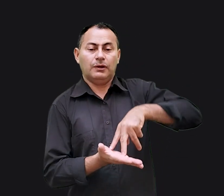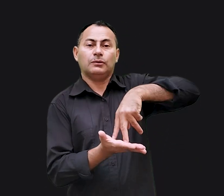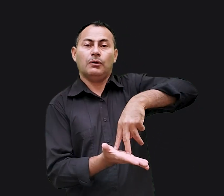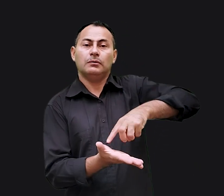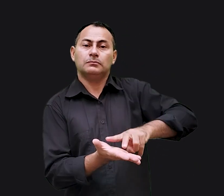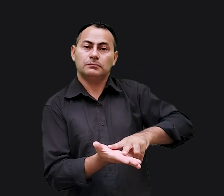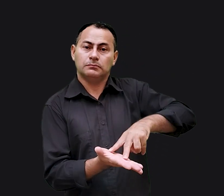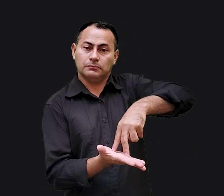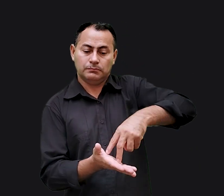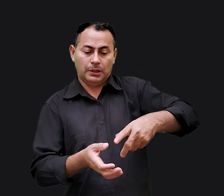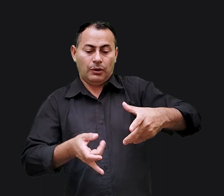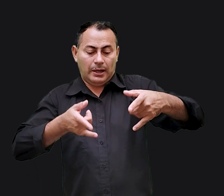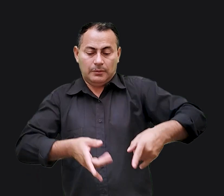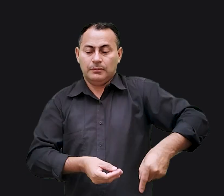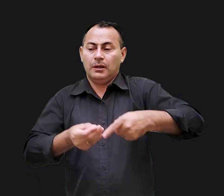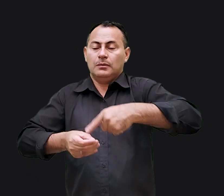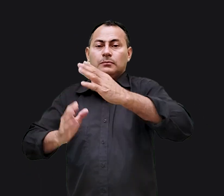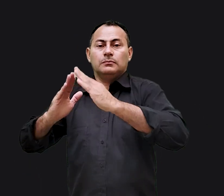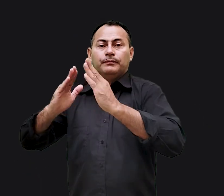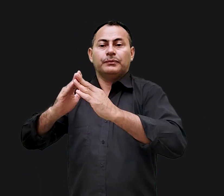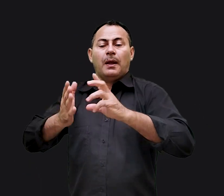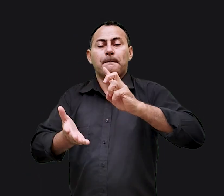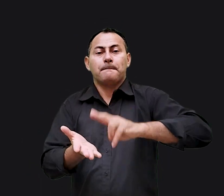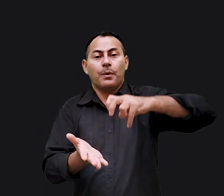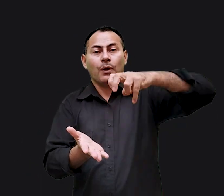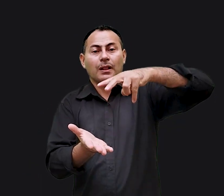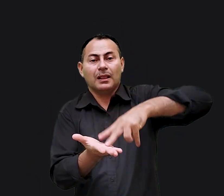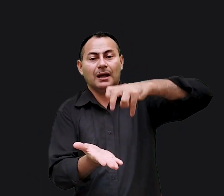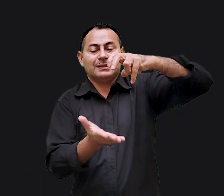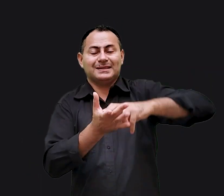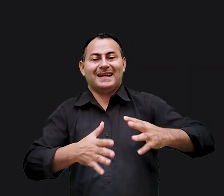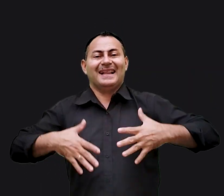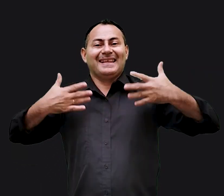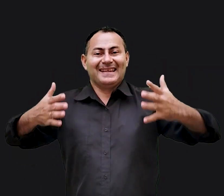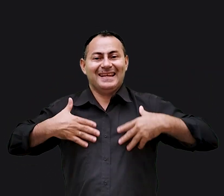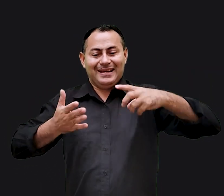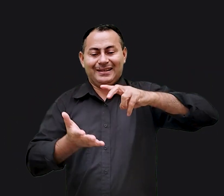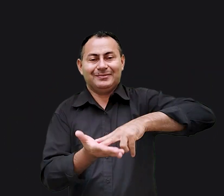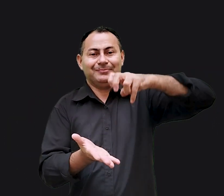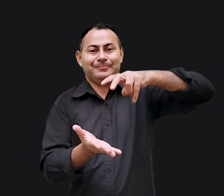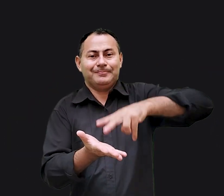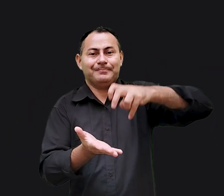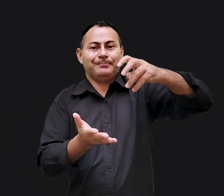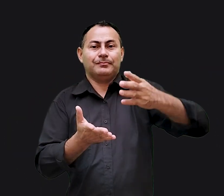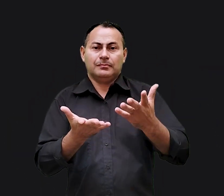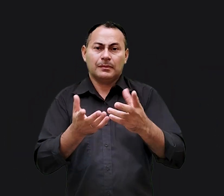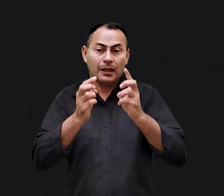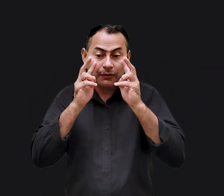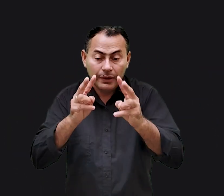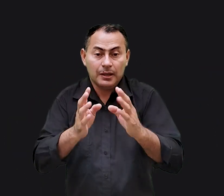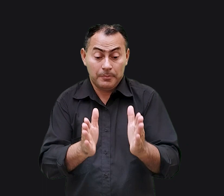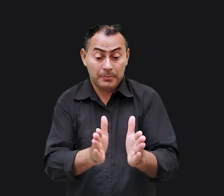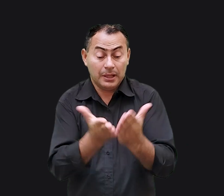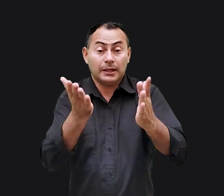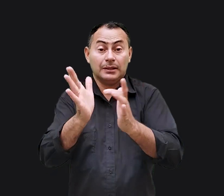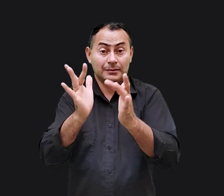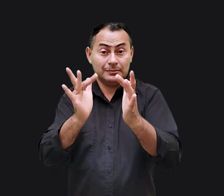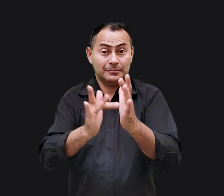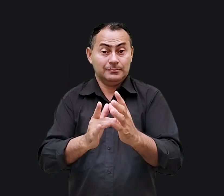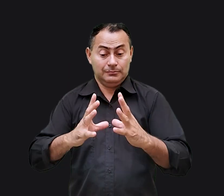então se levantou, pegou sua maca e foi para casa pulando de alegria. Considero esse milagre